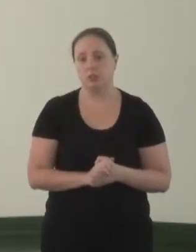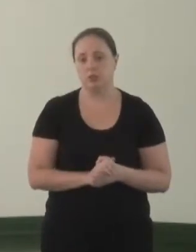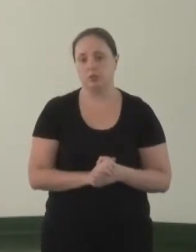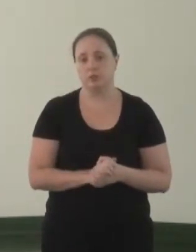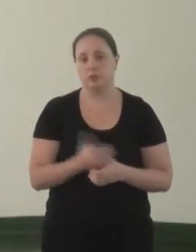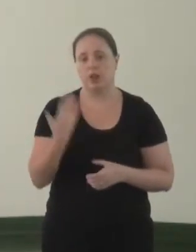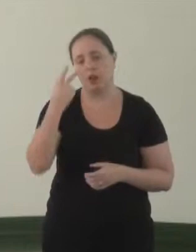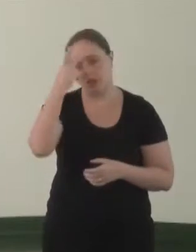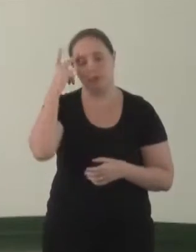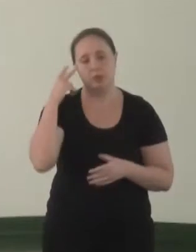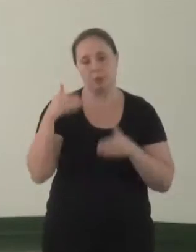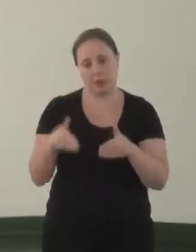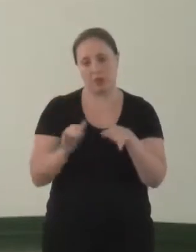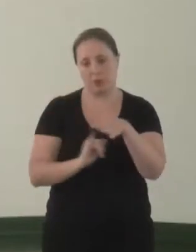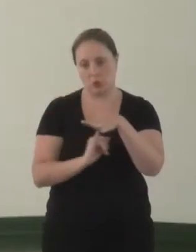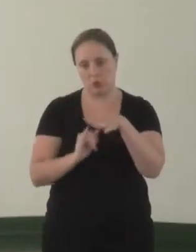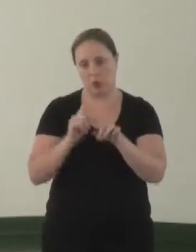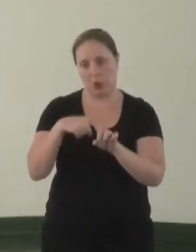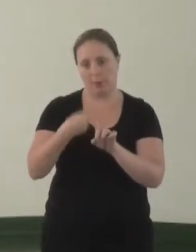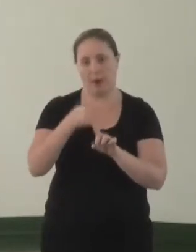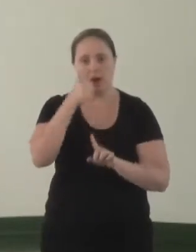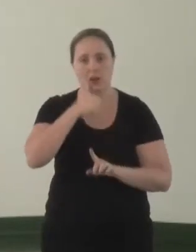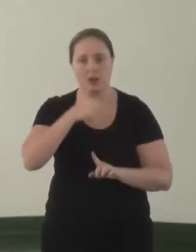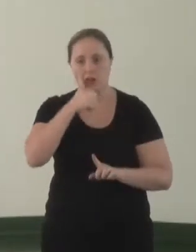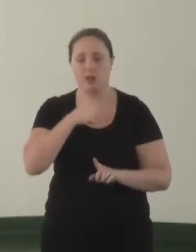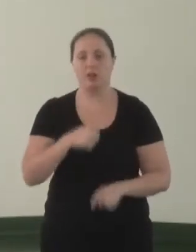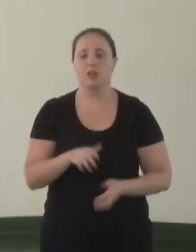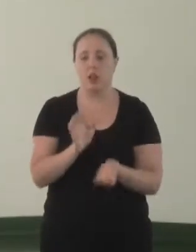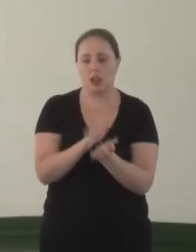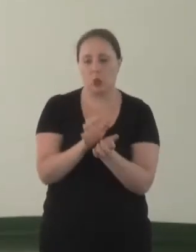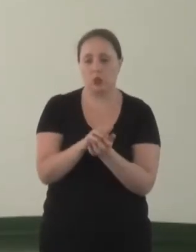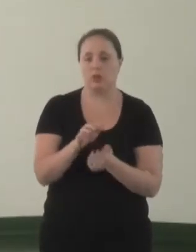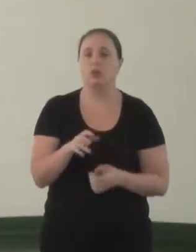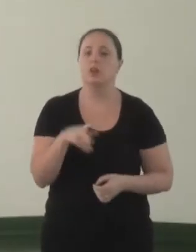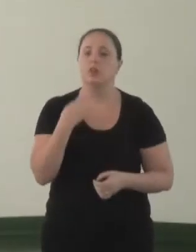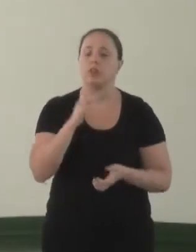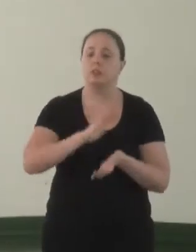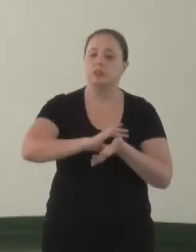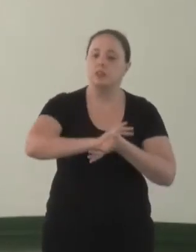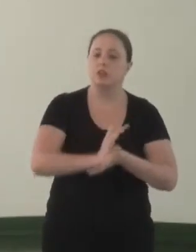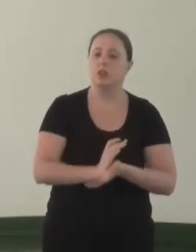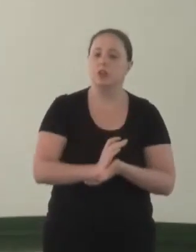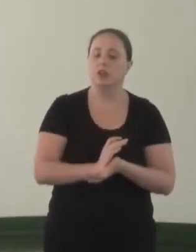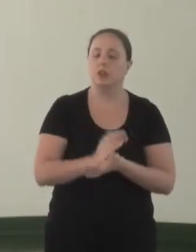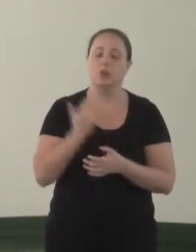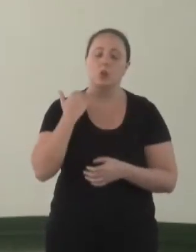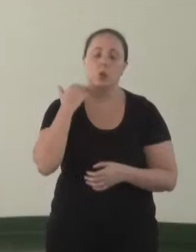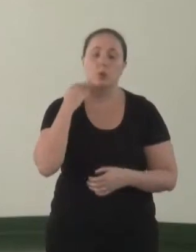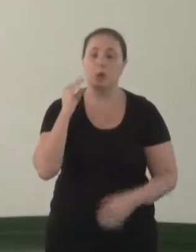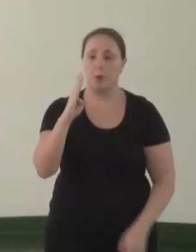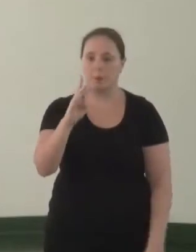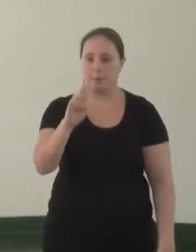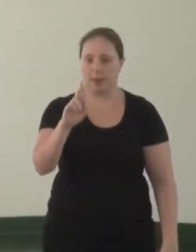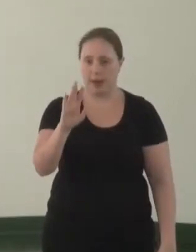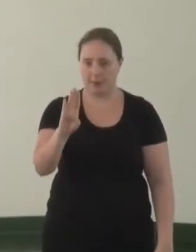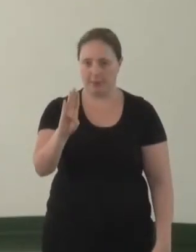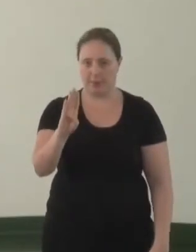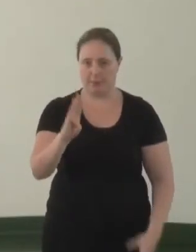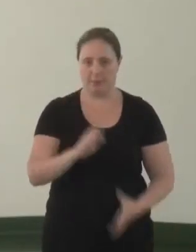membros do Instituto Mais Mulher, uma das senhoras, que foi discriminada no BRB. Ela foi